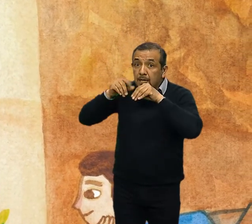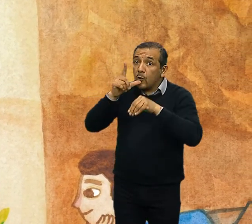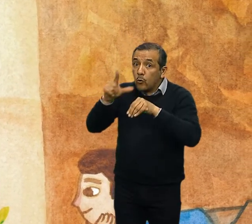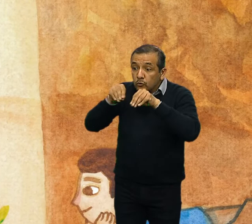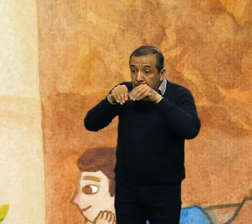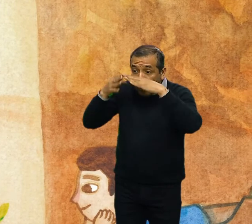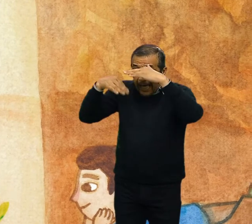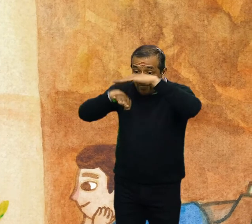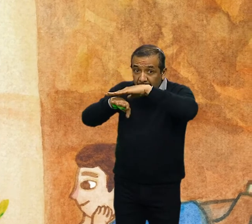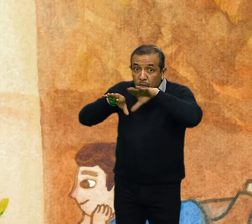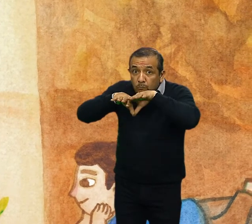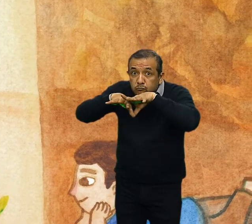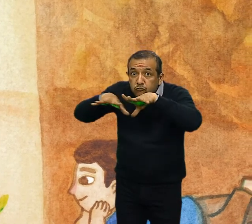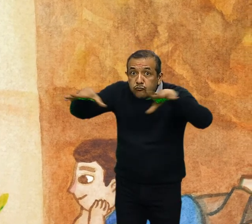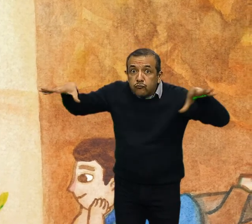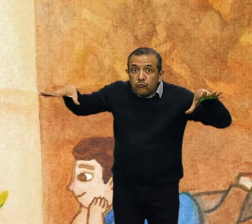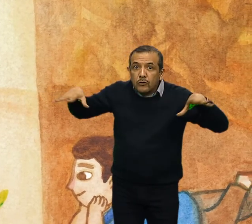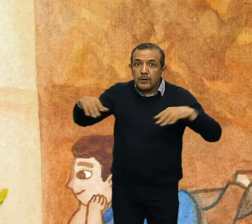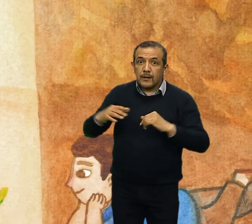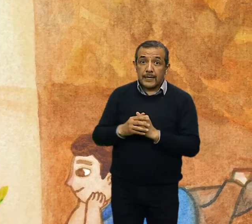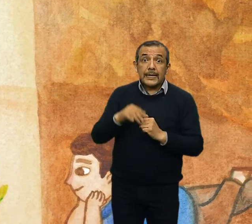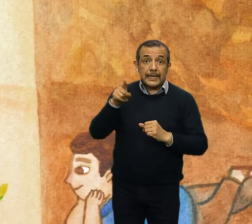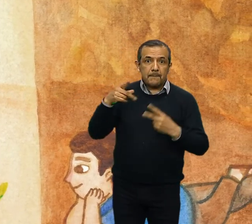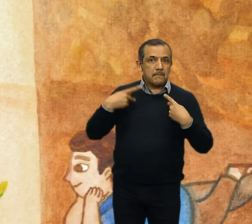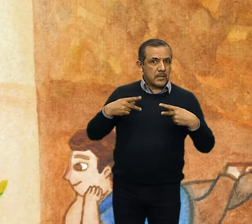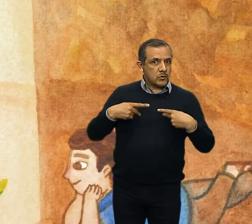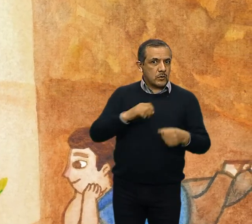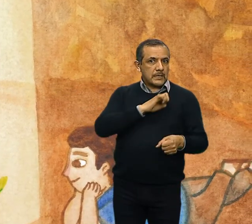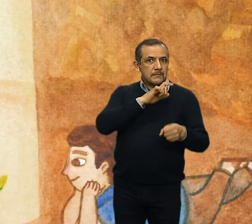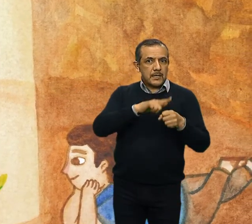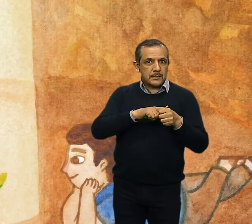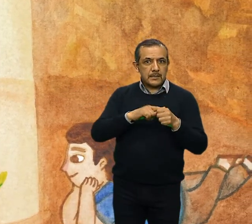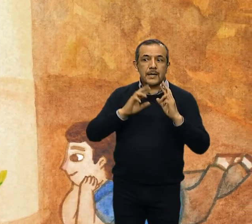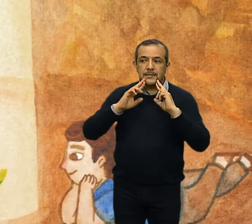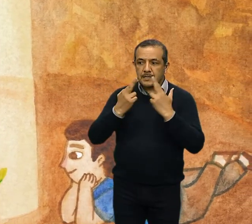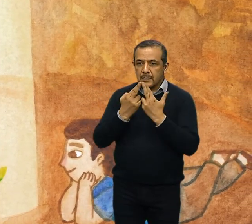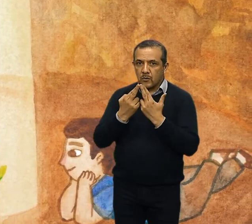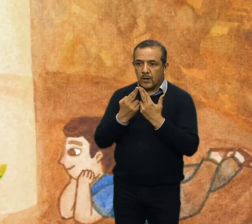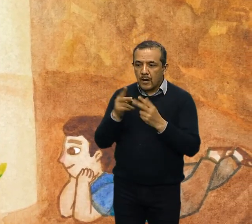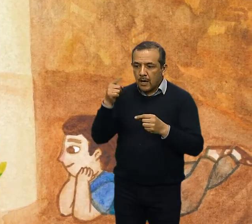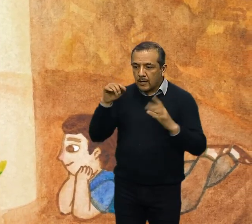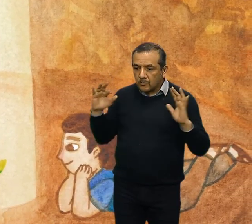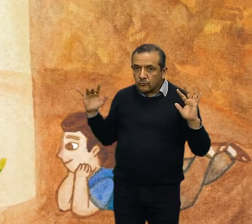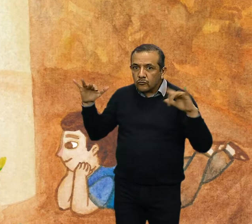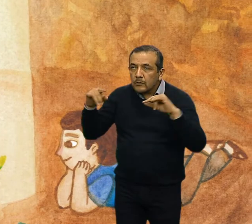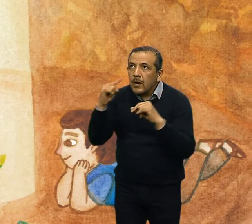había personas que se dedicaban especialmente a eso, se reunían aquí para estudiar las estrellas.